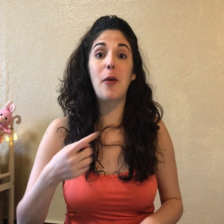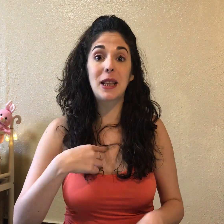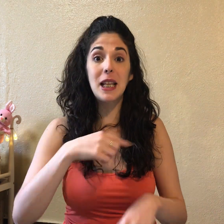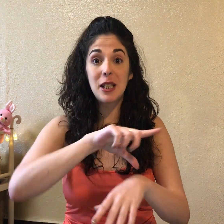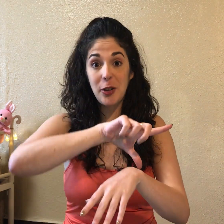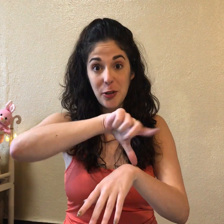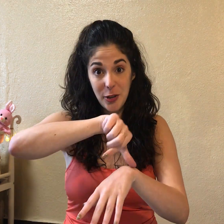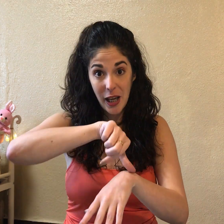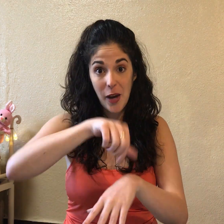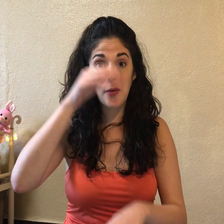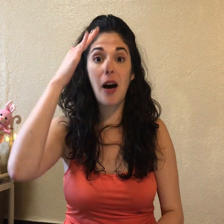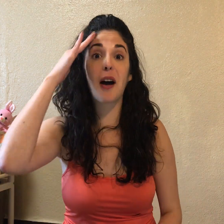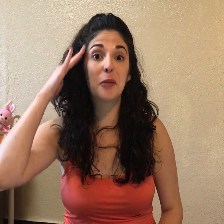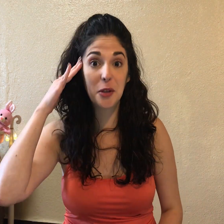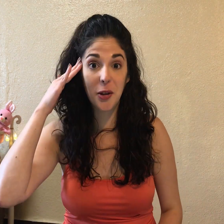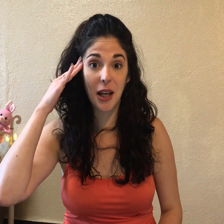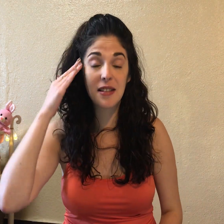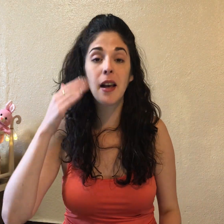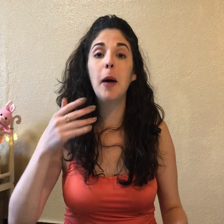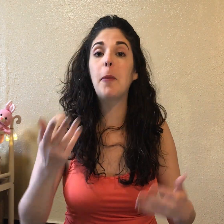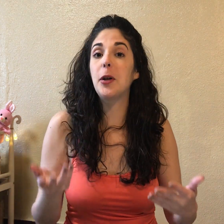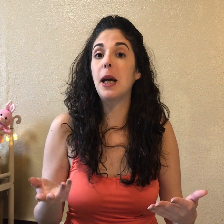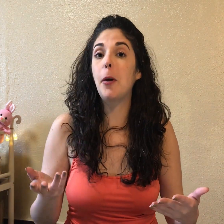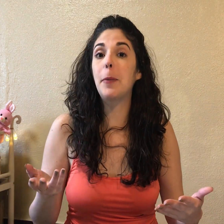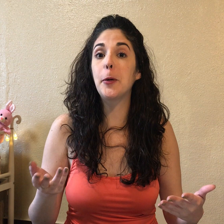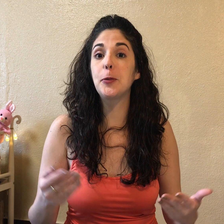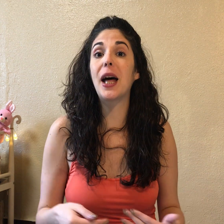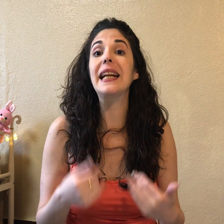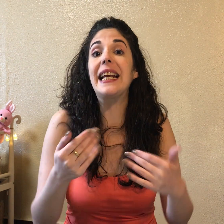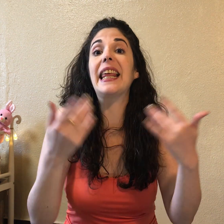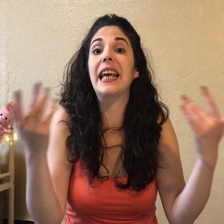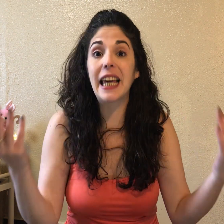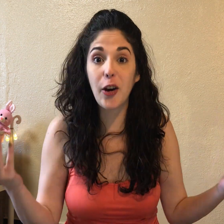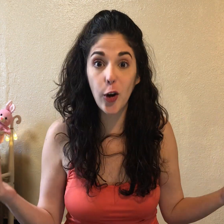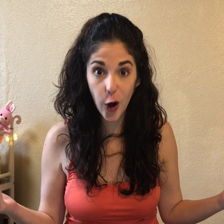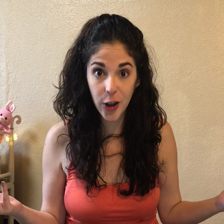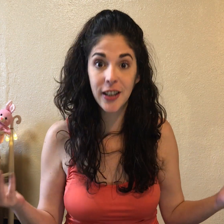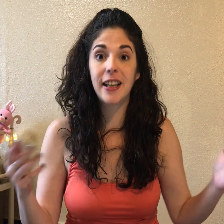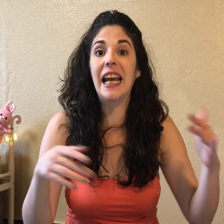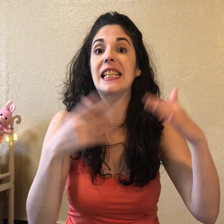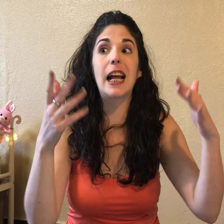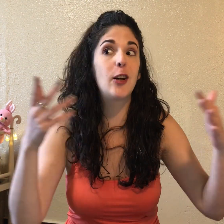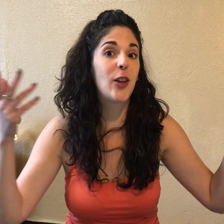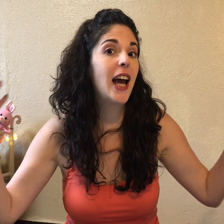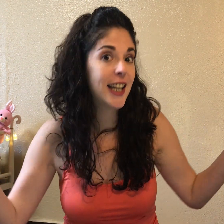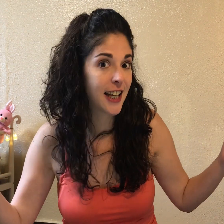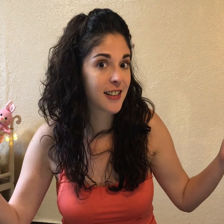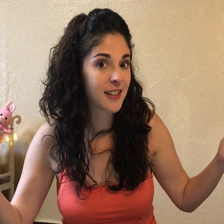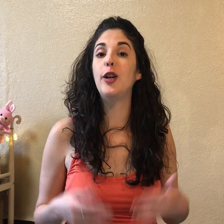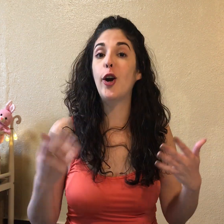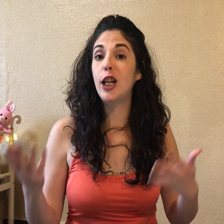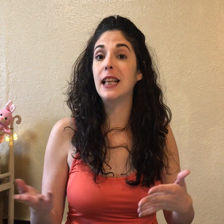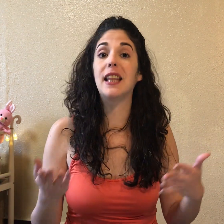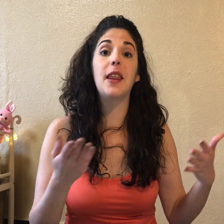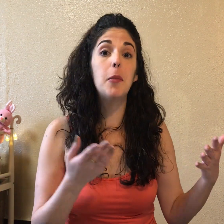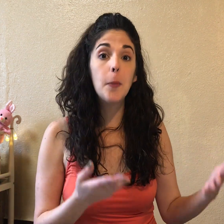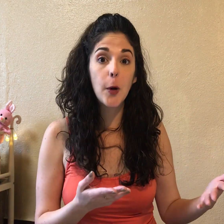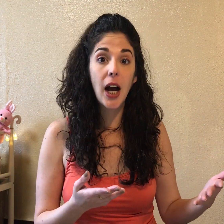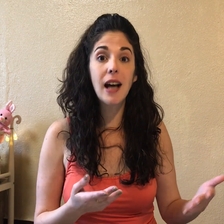Watashi no tokee wa kuro desu. Podríamos preguntar que de qué color es algo de alguien. Los lentes de momoka